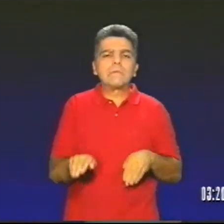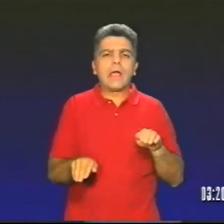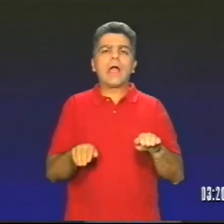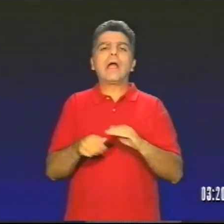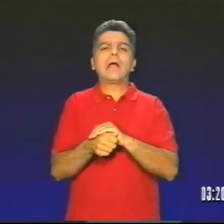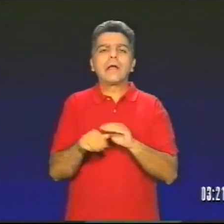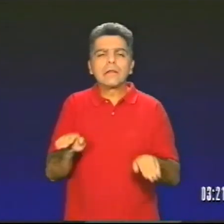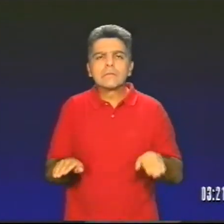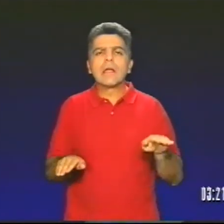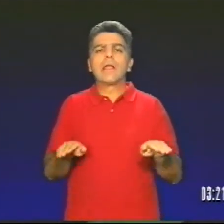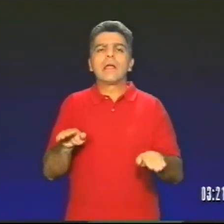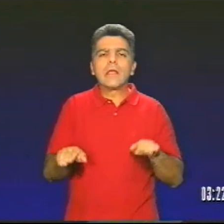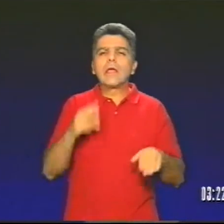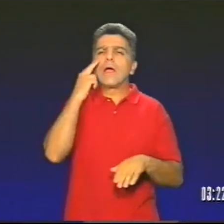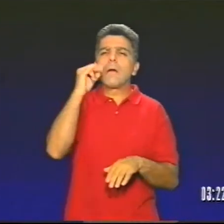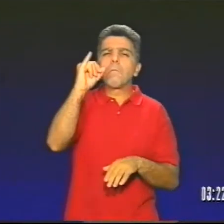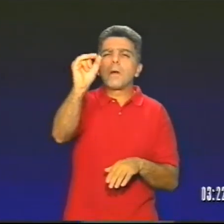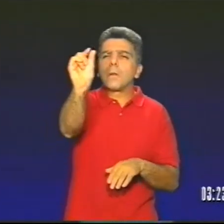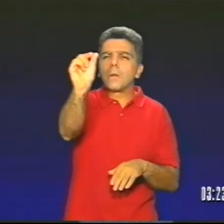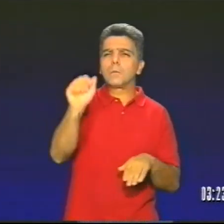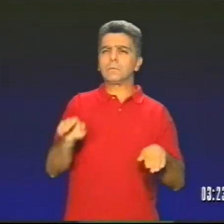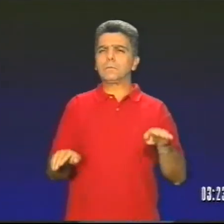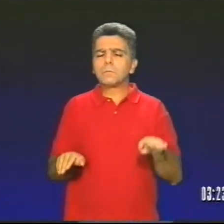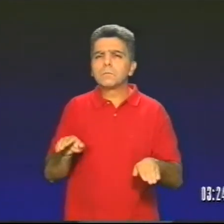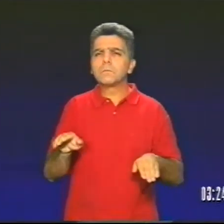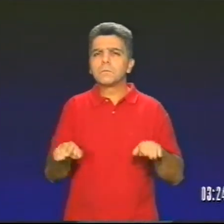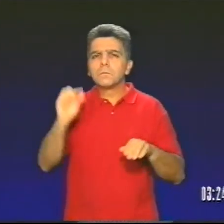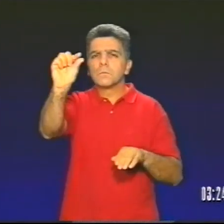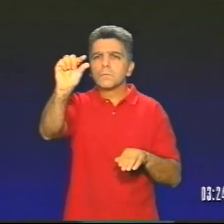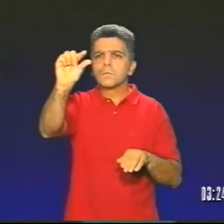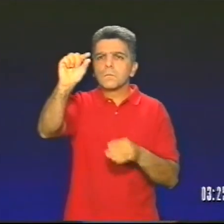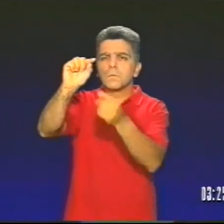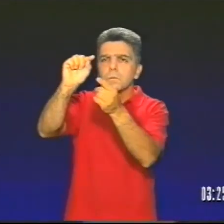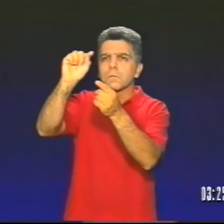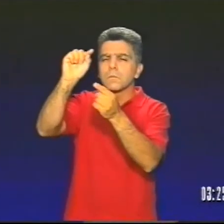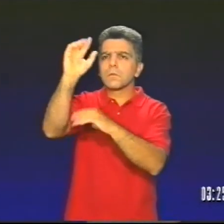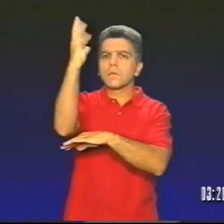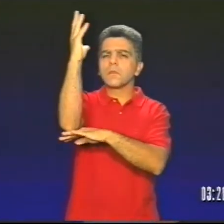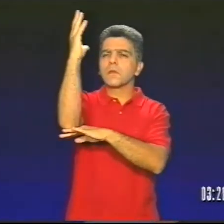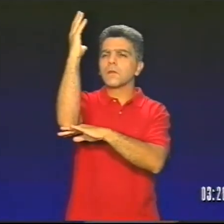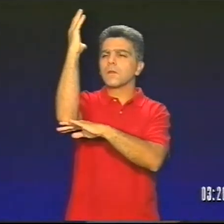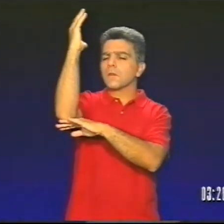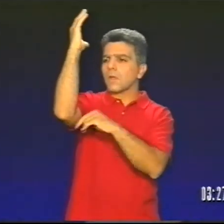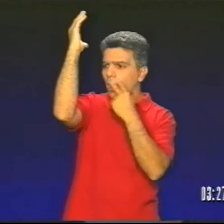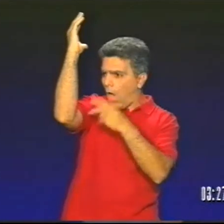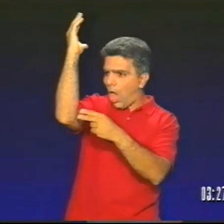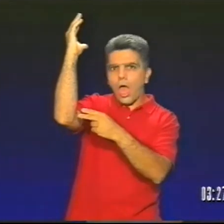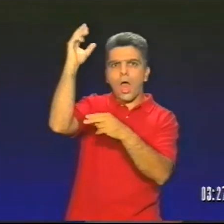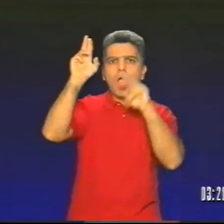Η χελώνα σιγά σιγά Όσο πιο γρήγορα μπορούσε Έτρεχε Ξαφνικά είδε κάτι πολύ μικρό να εμφανίσεται μπροστά της Και όσο πλησίαζε